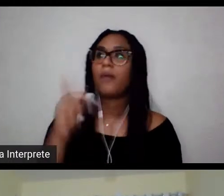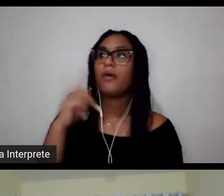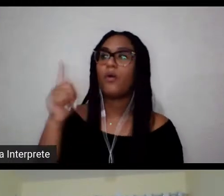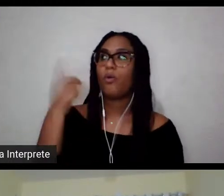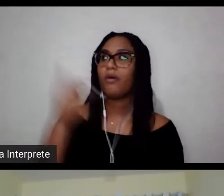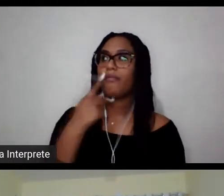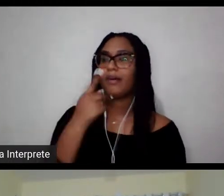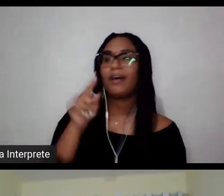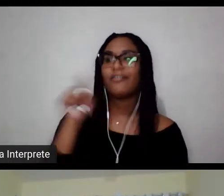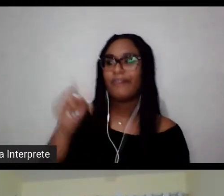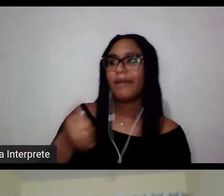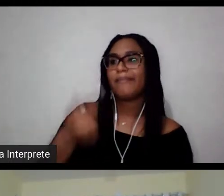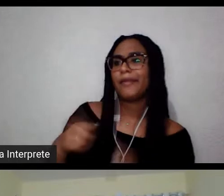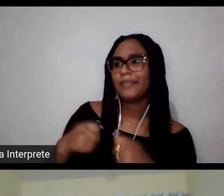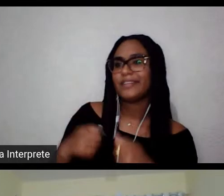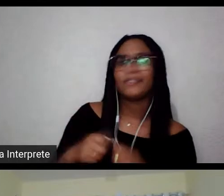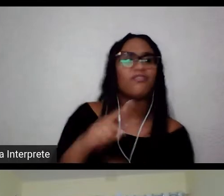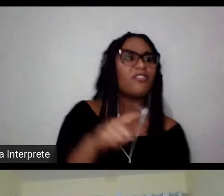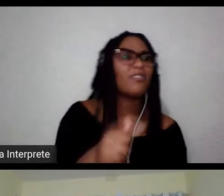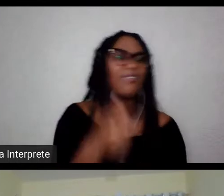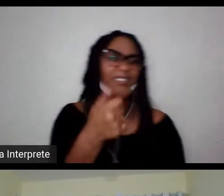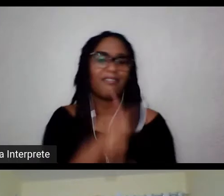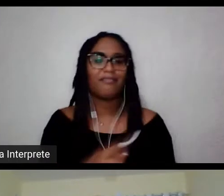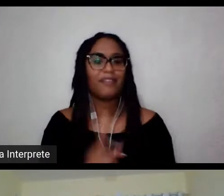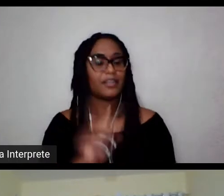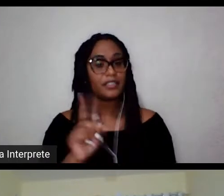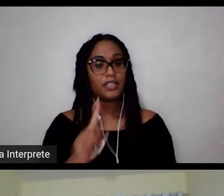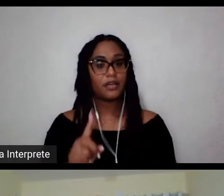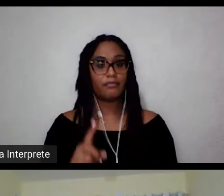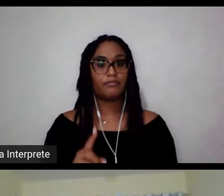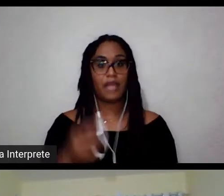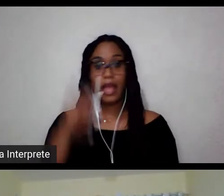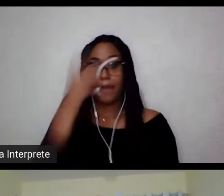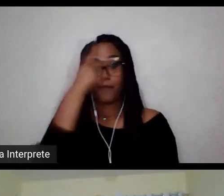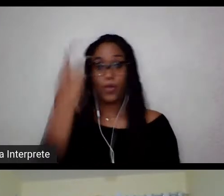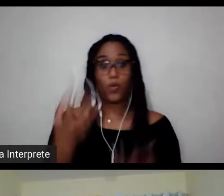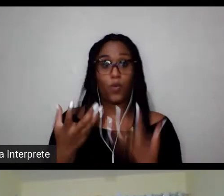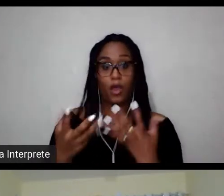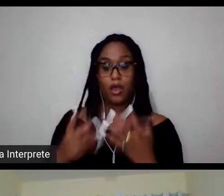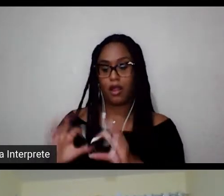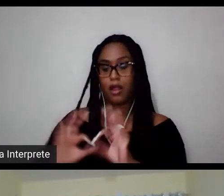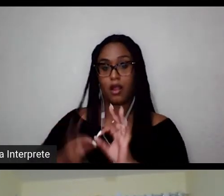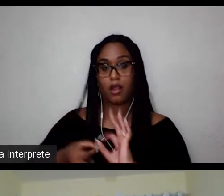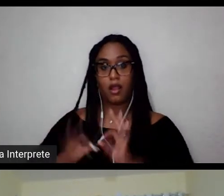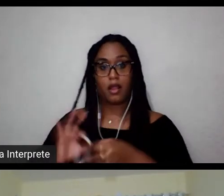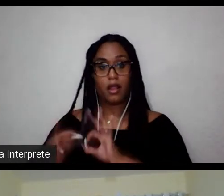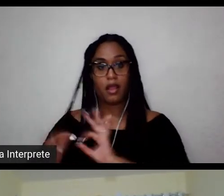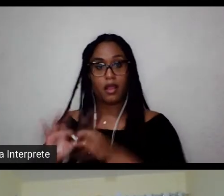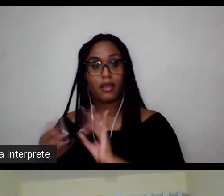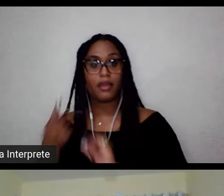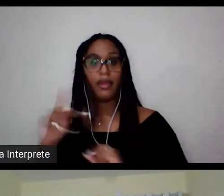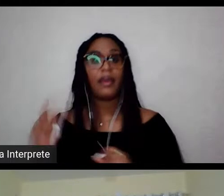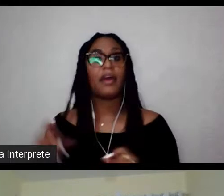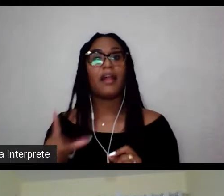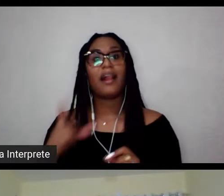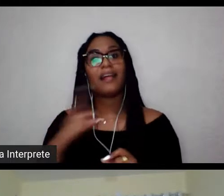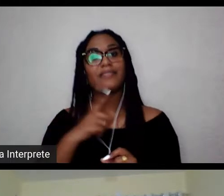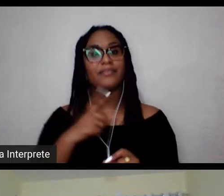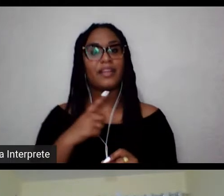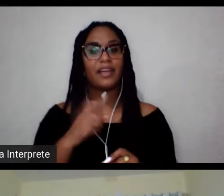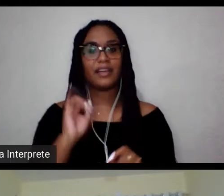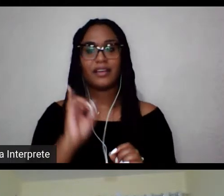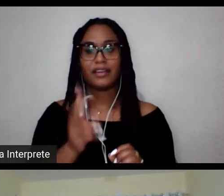o atleta, a atleta que chega a ser olímpica tem essa marca de ser eternamente insatisfeita com o que faz.